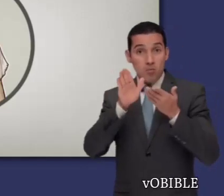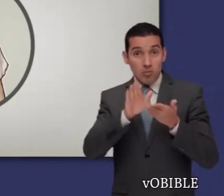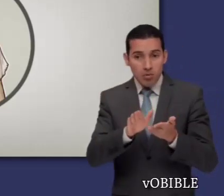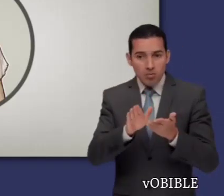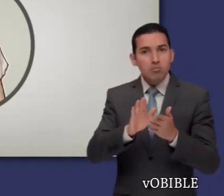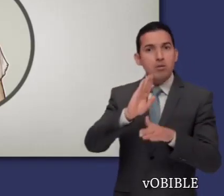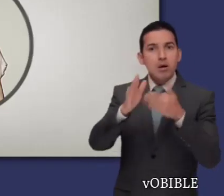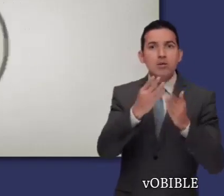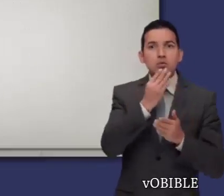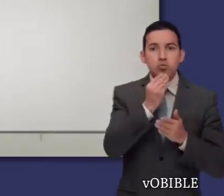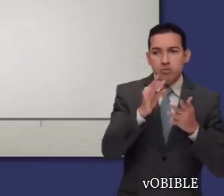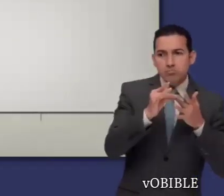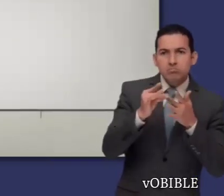Moisés.